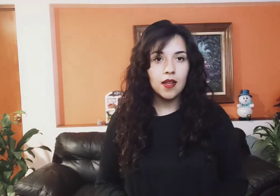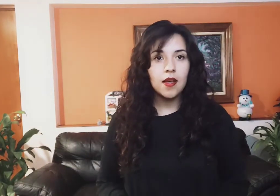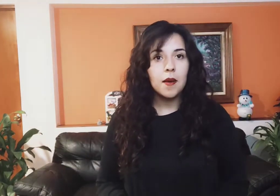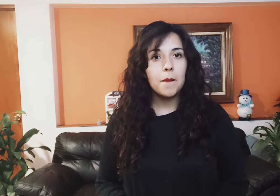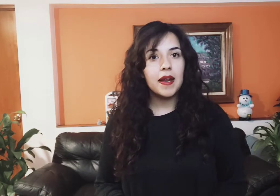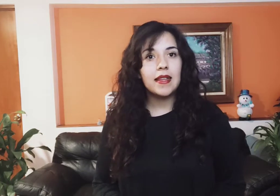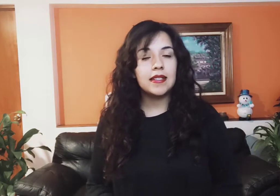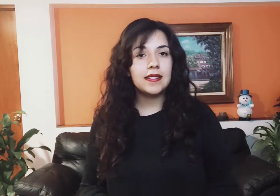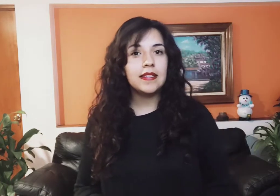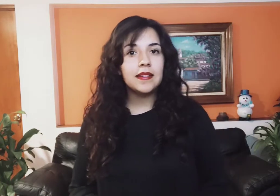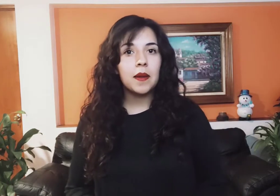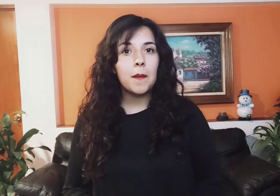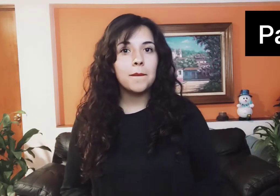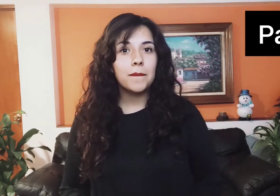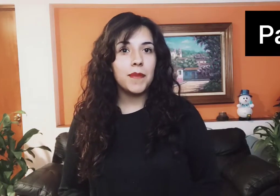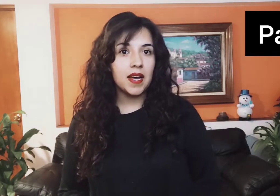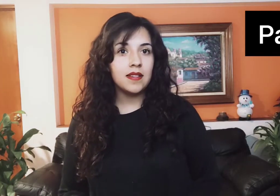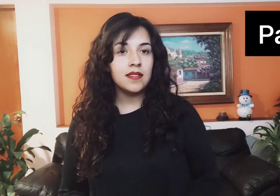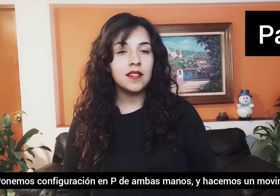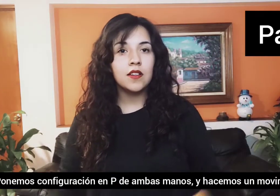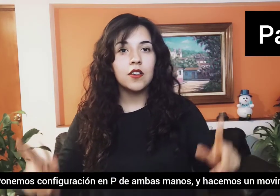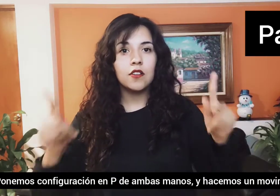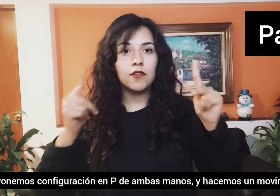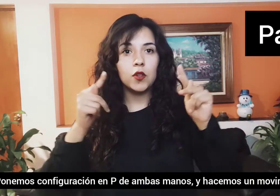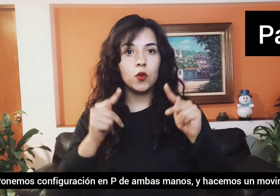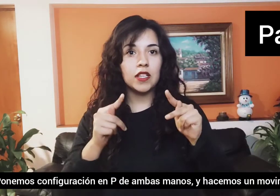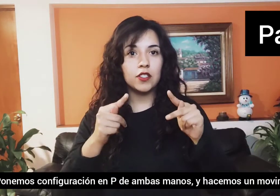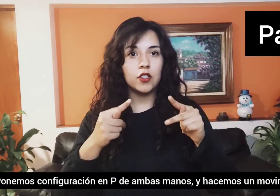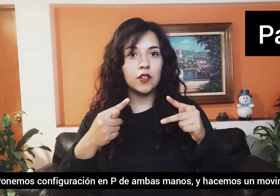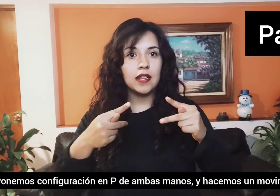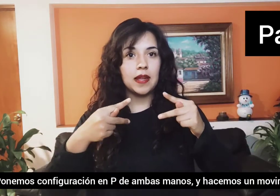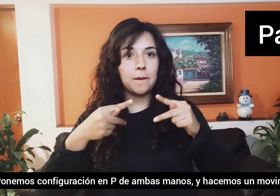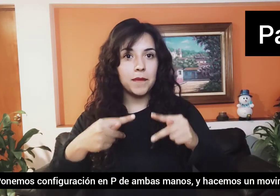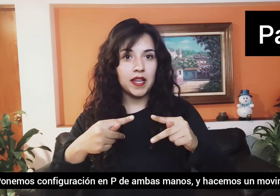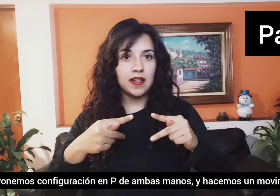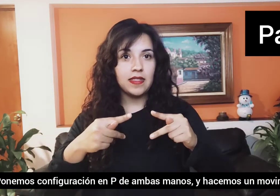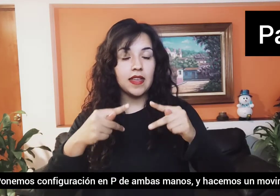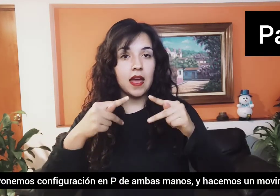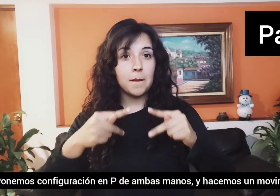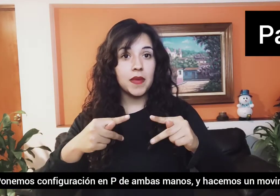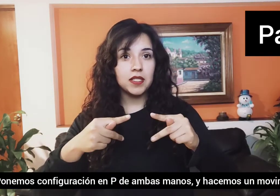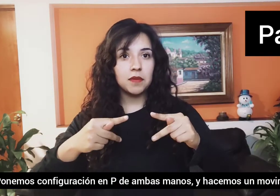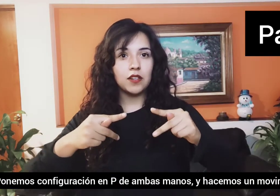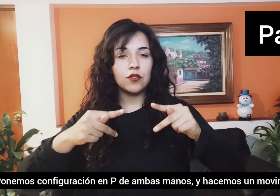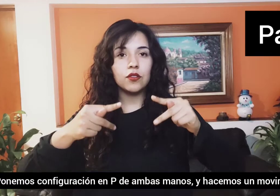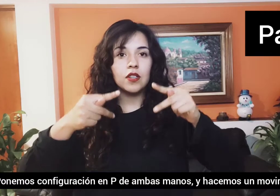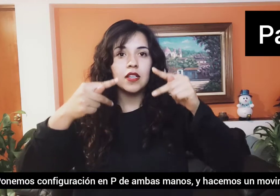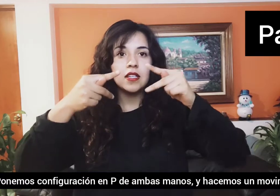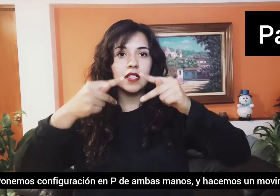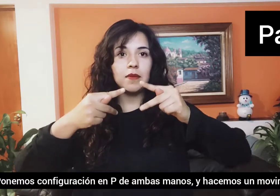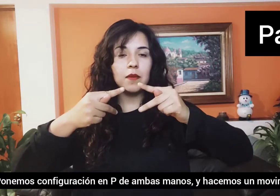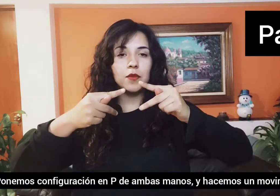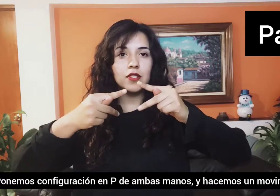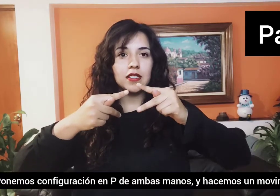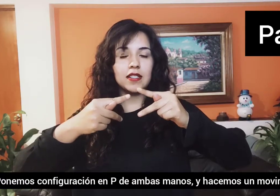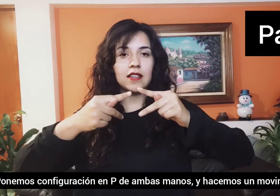Para decir paz, configuración en P de ambas manos y vamos a hacer